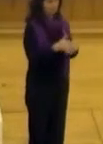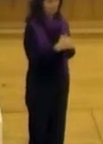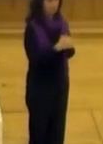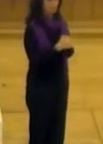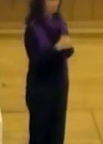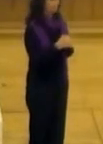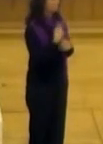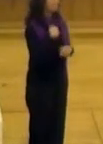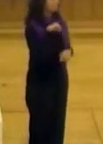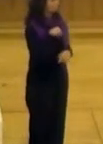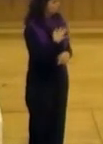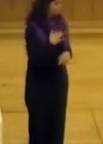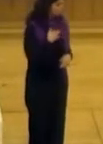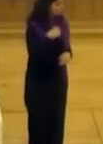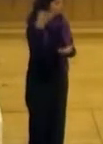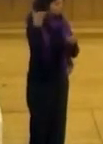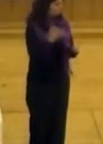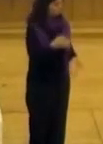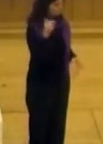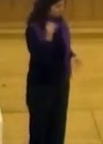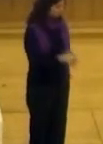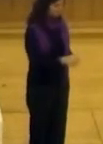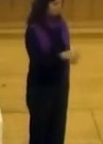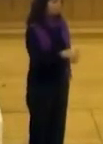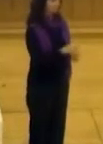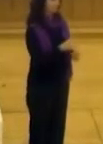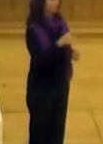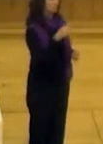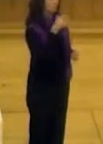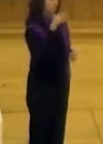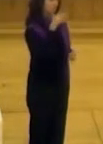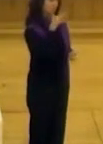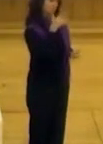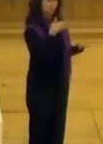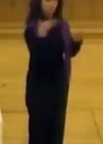Bueno, estamos muy satisfechos de que puedan estar aquí con nosotros y nada, te dejo la palabra.